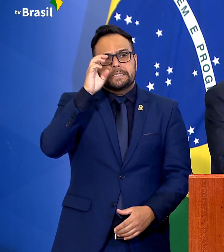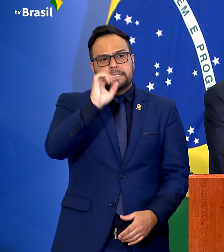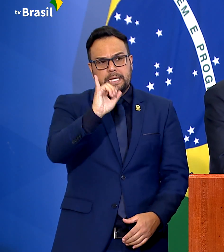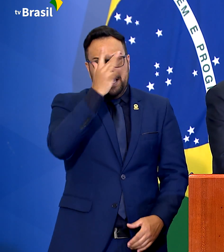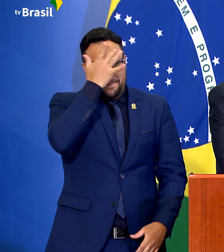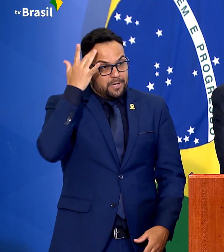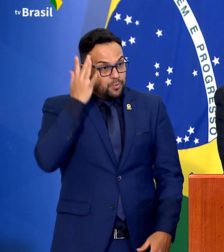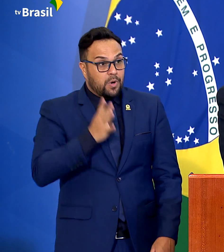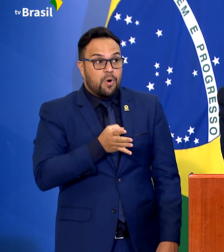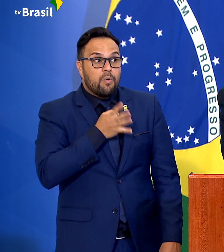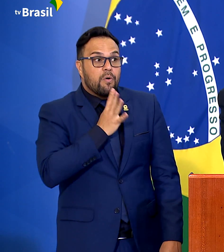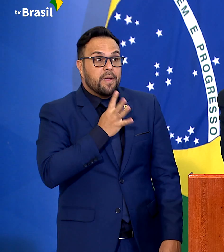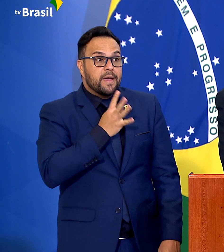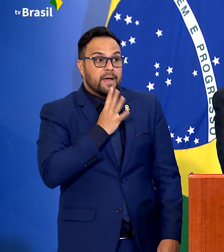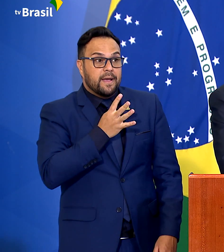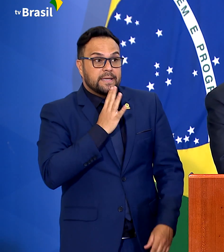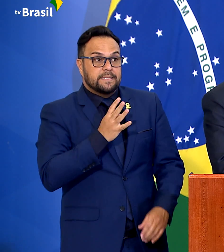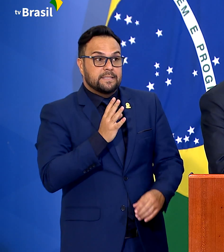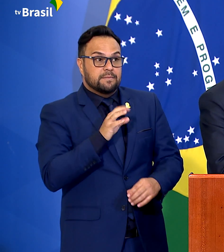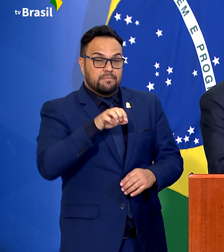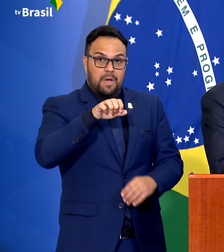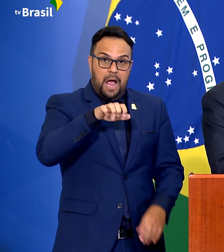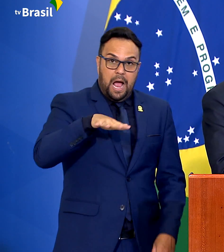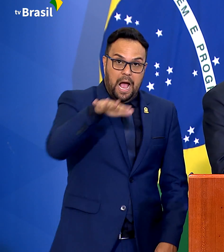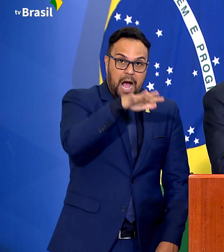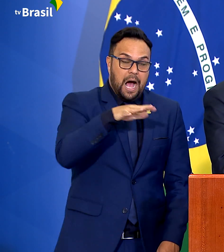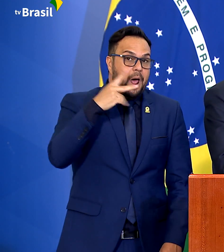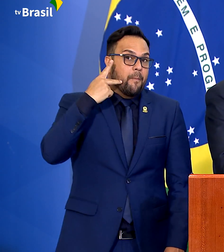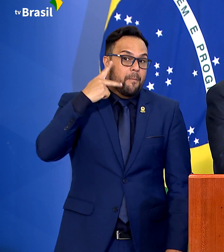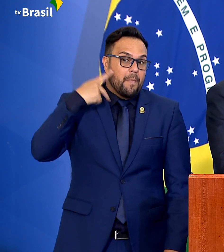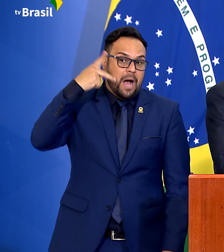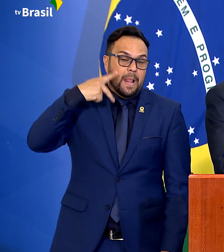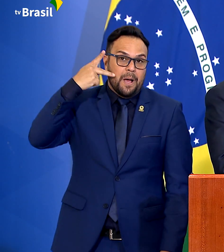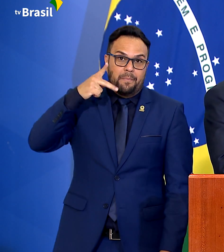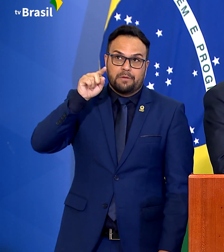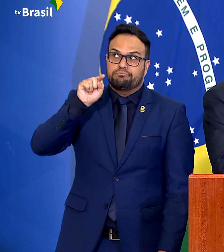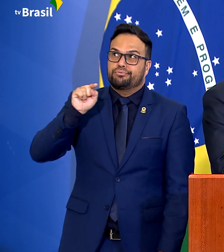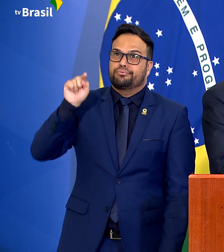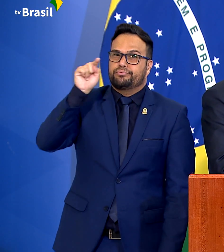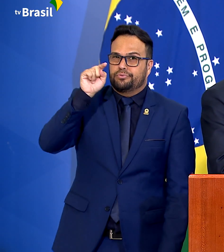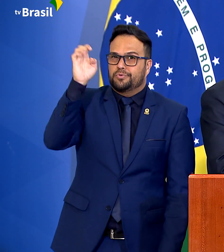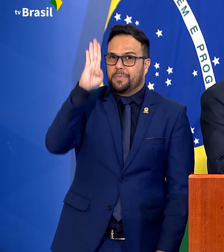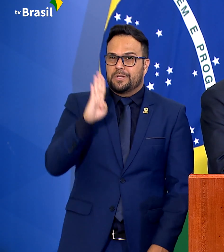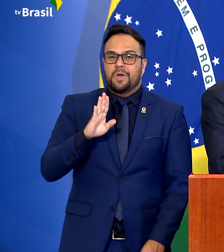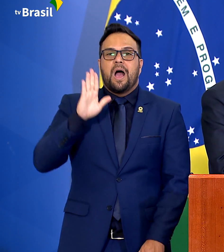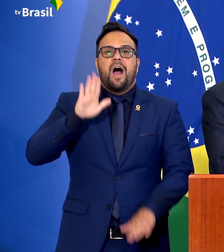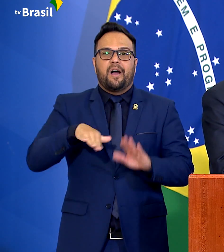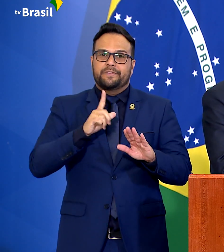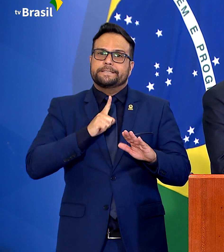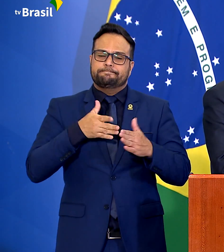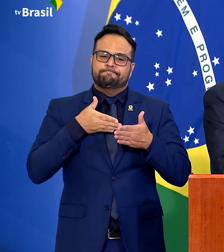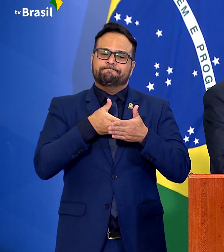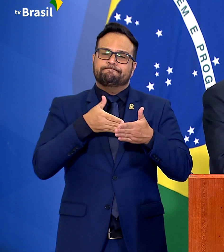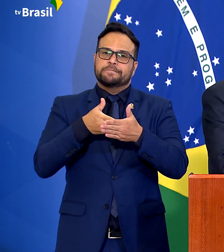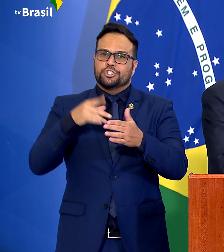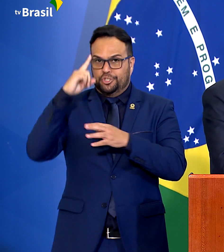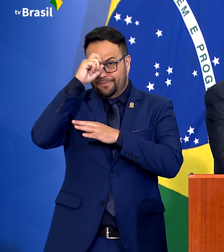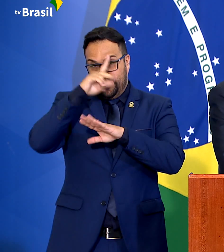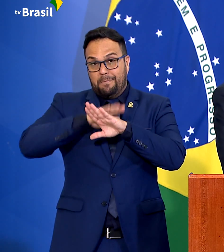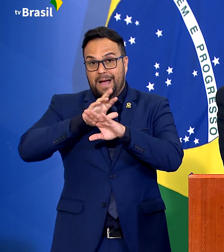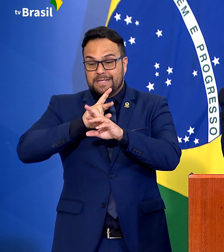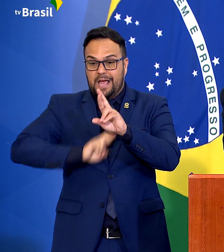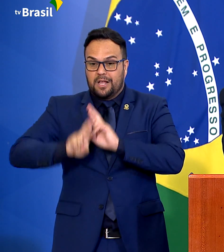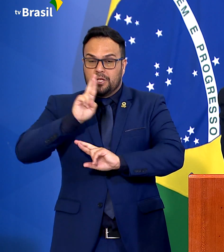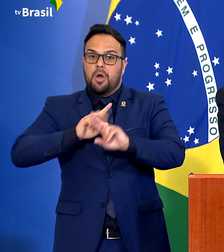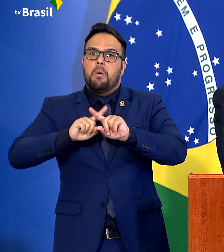de como é, como são os parlamentos pelo Brasil, a dificuldade, por vezes, de relacionamento. E ela se conduziu